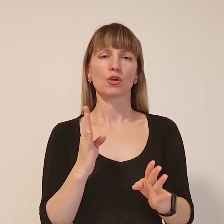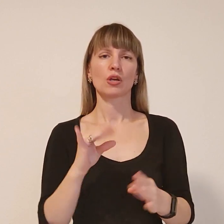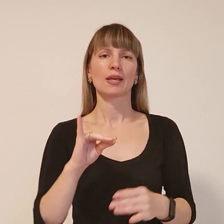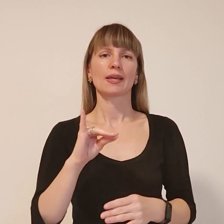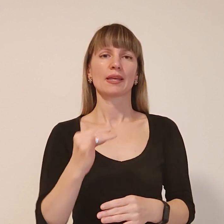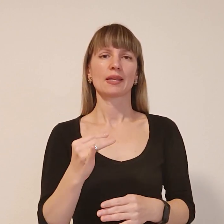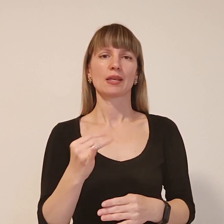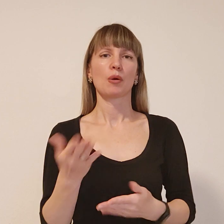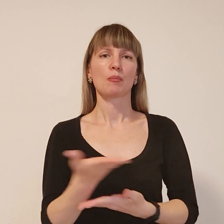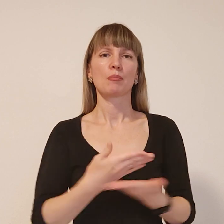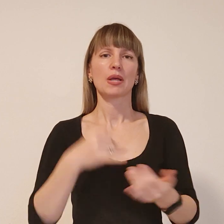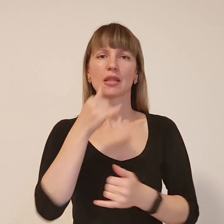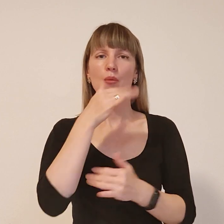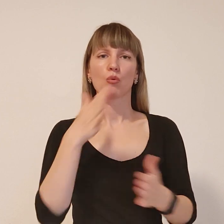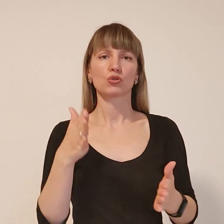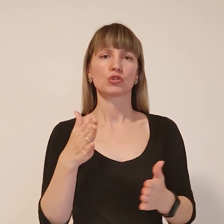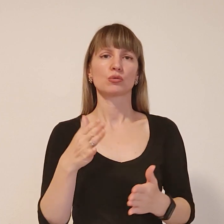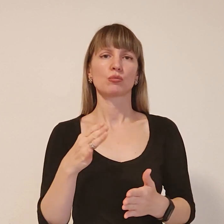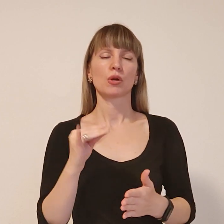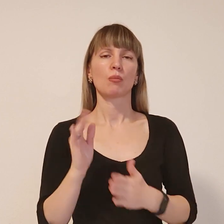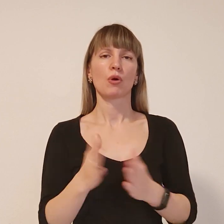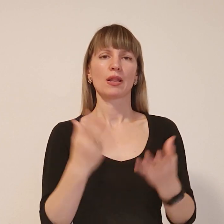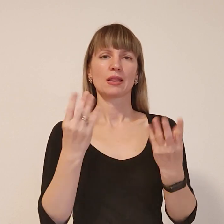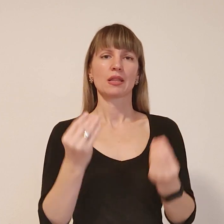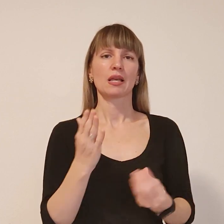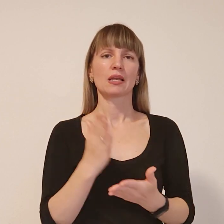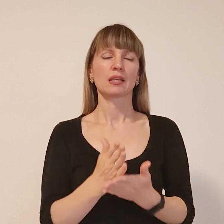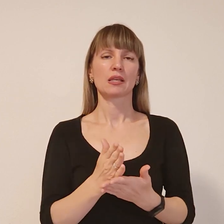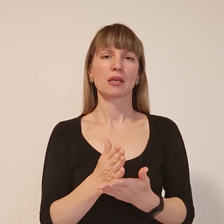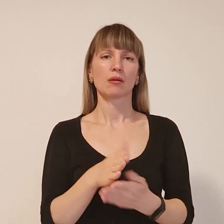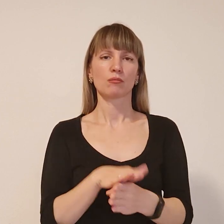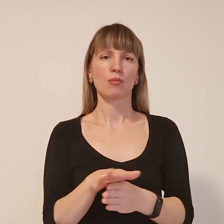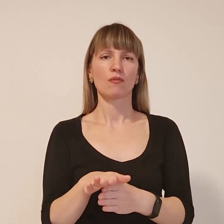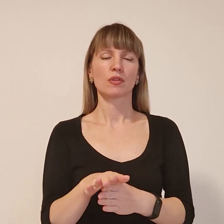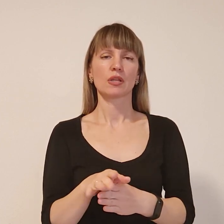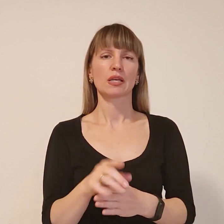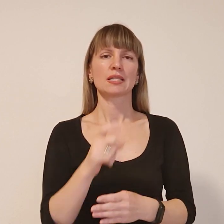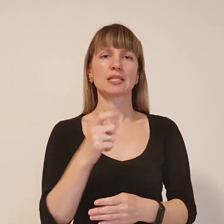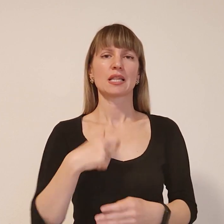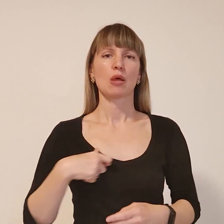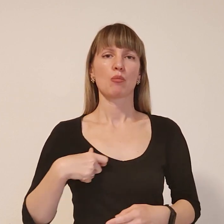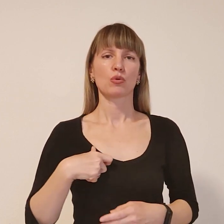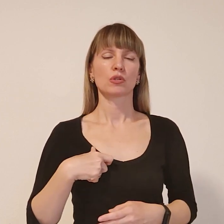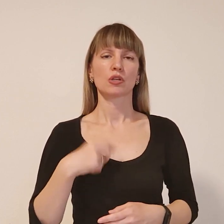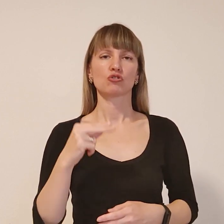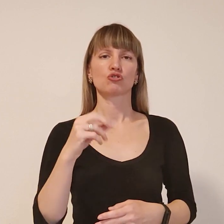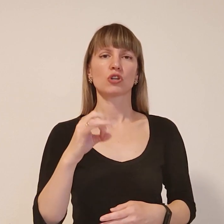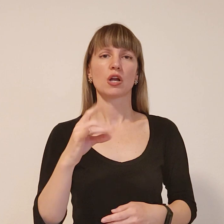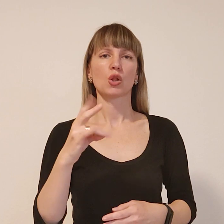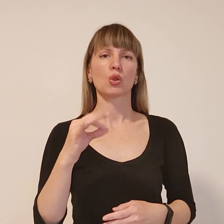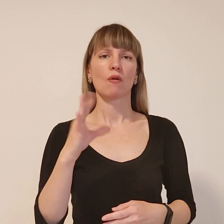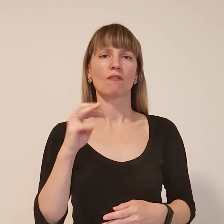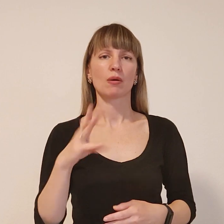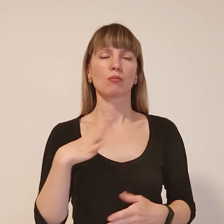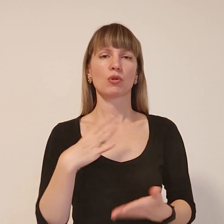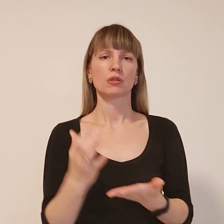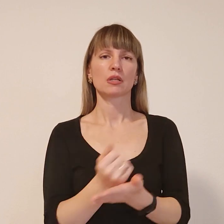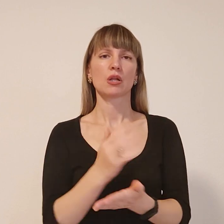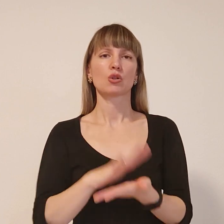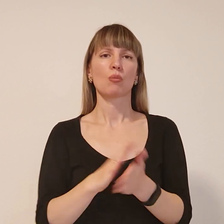ми не можемо, і порядок денним є вичерпним. З депутатом Черновим було досягнуто домовленості про